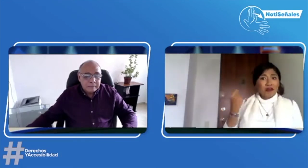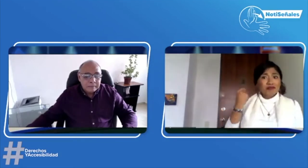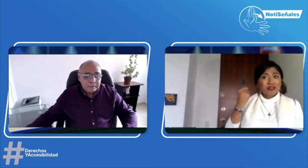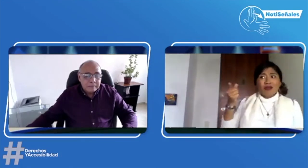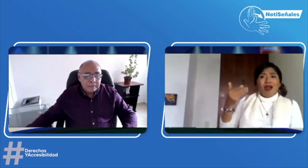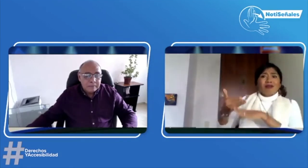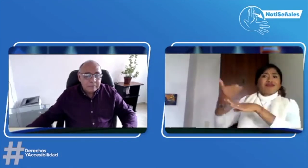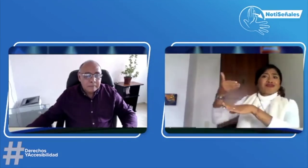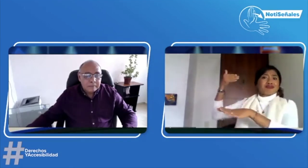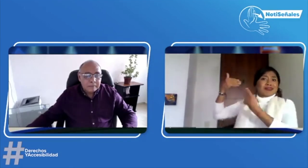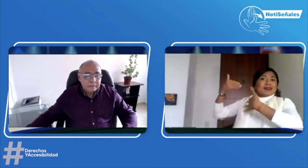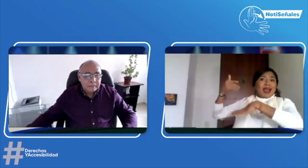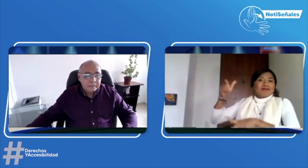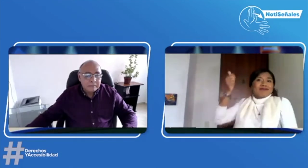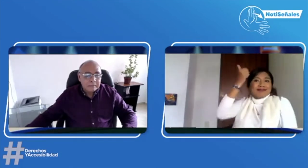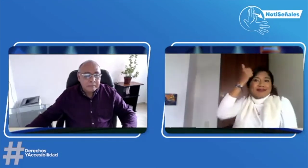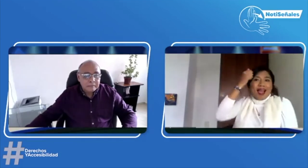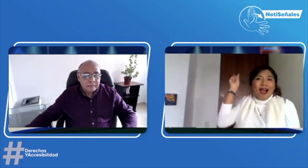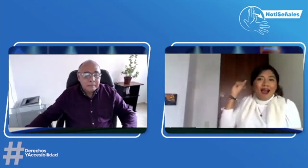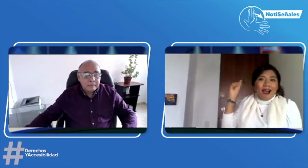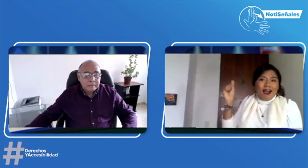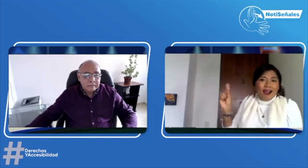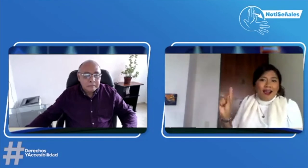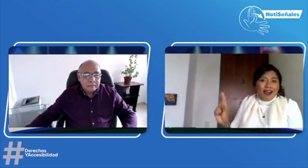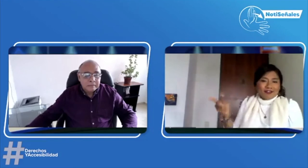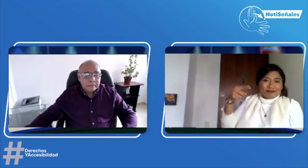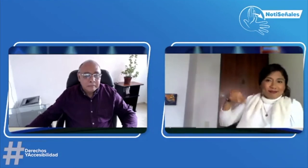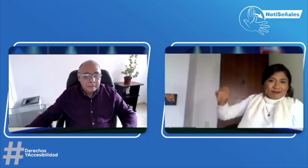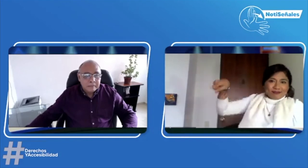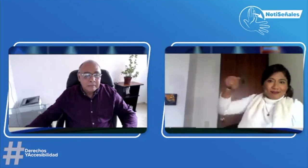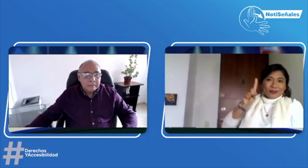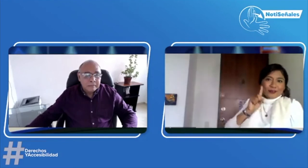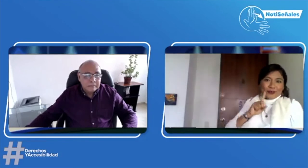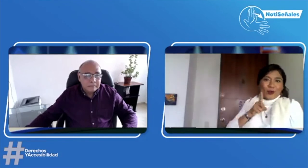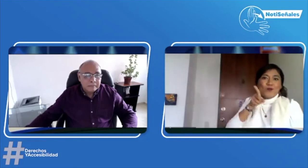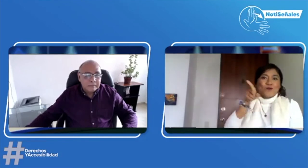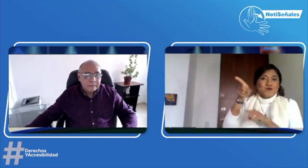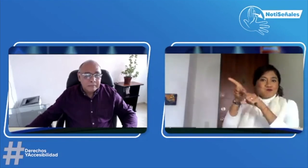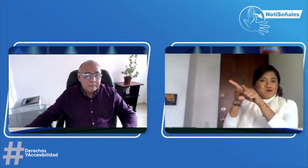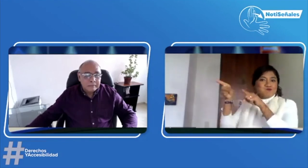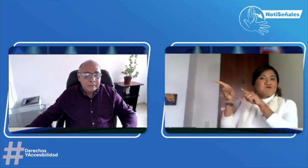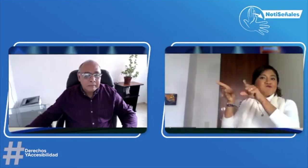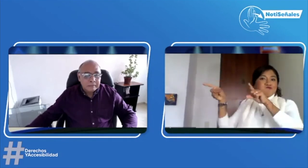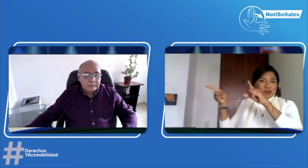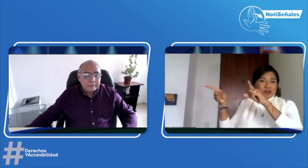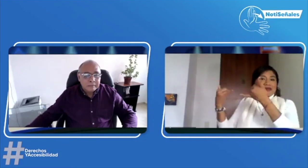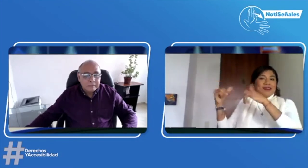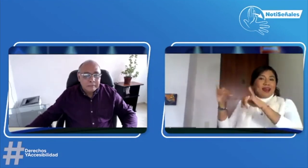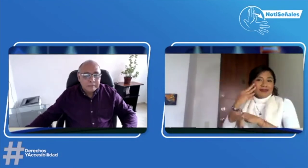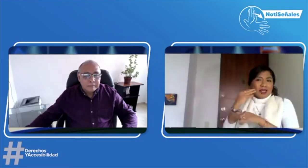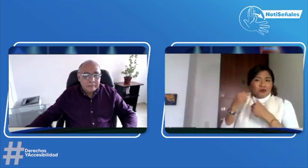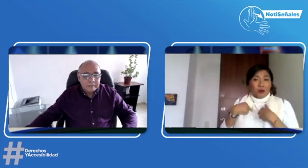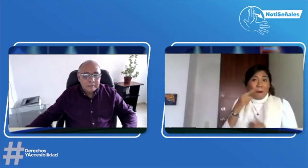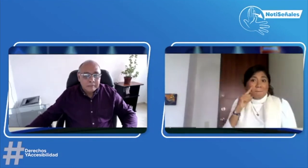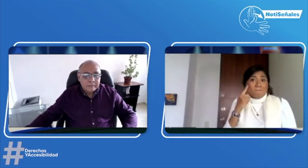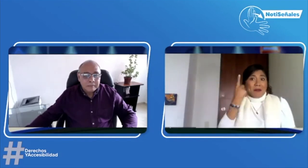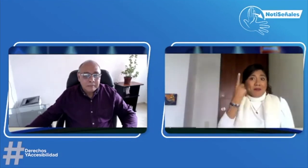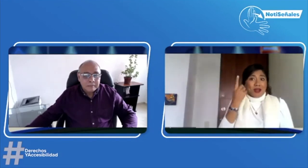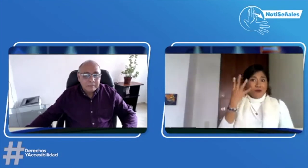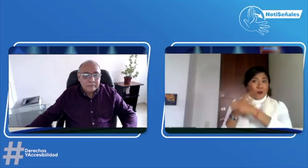los docentes, muchas veces han participado como jurados de votación durante muchos años. Ya como llevan experiencia, era la